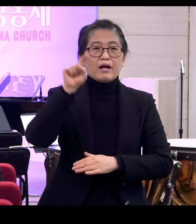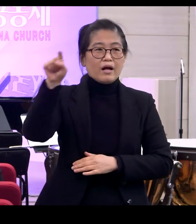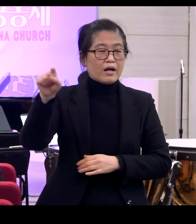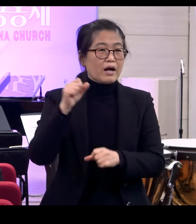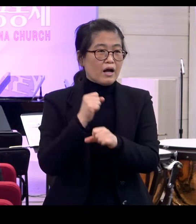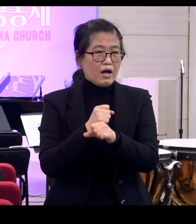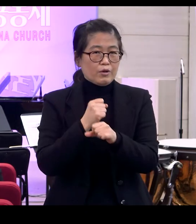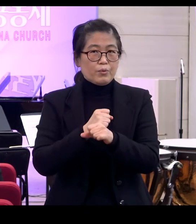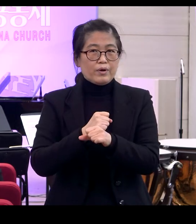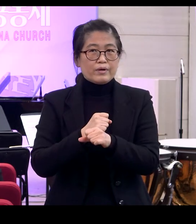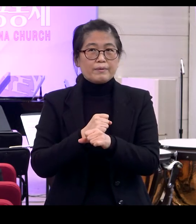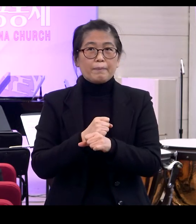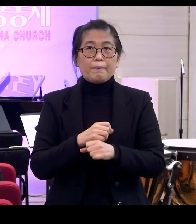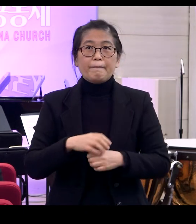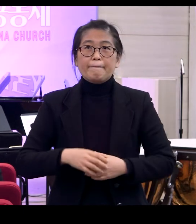그런데 보니까 똑같잖아요